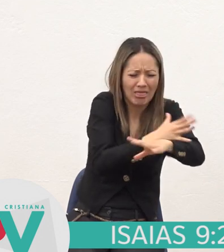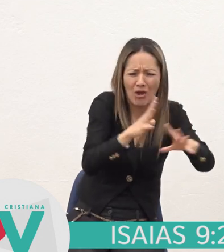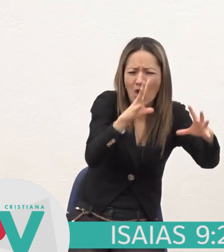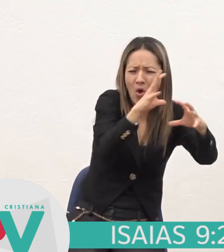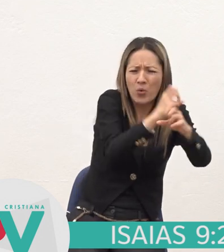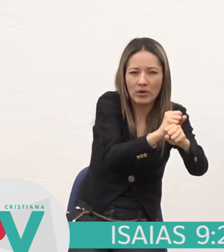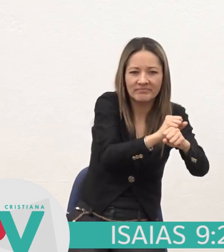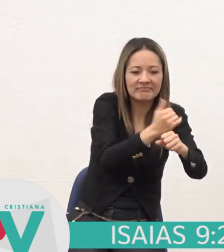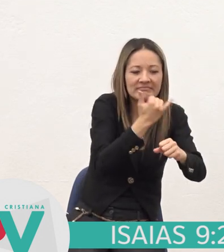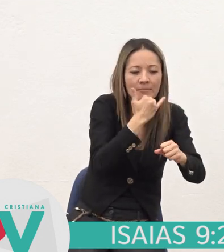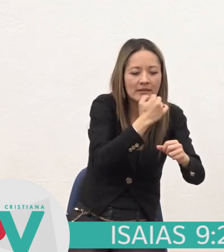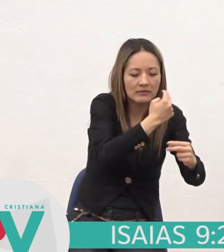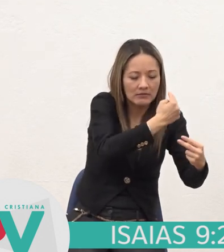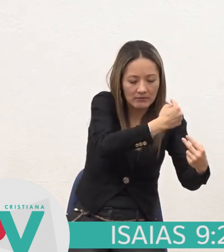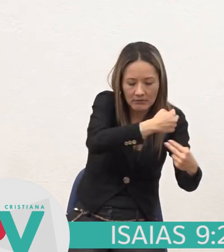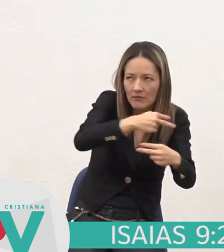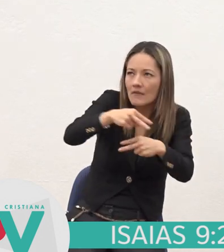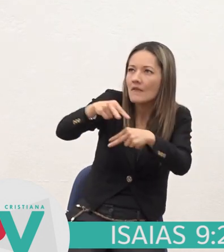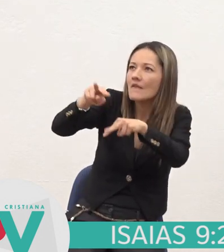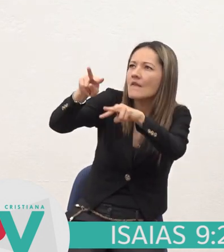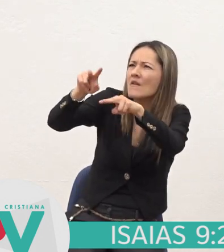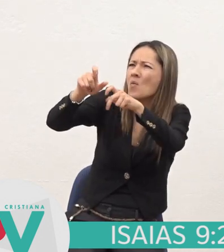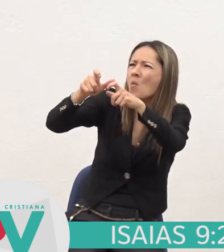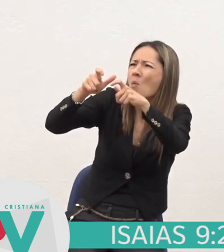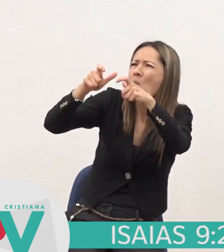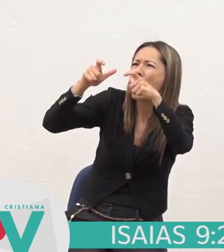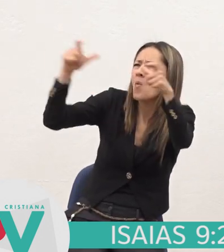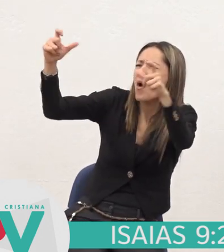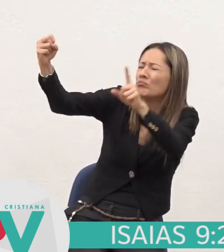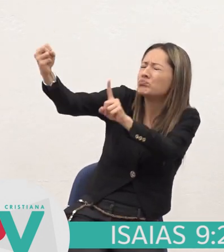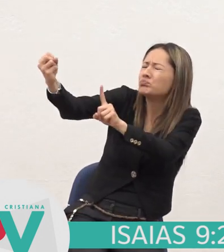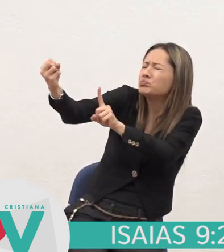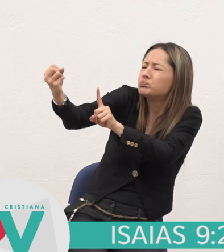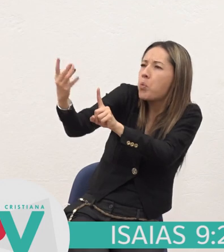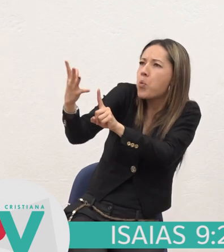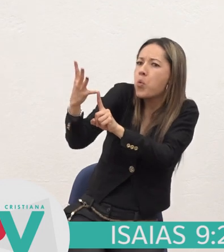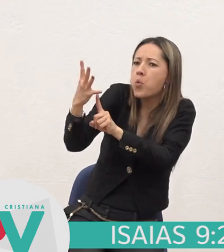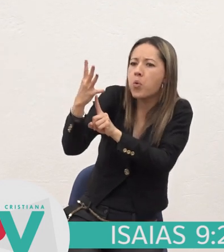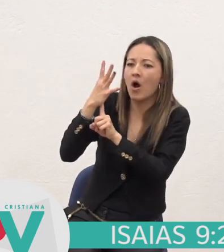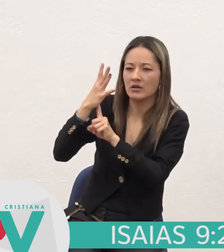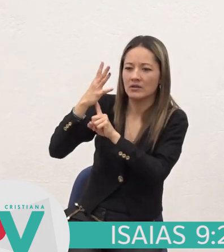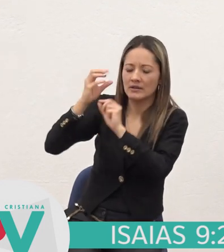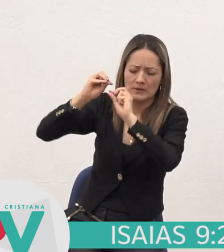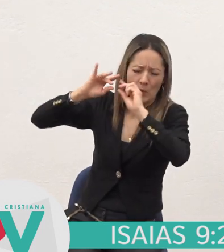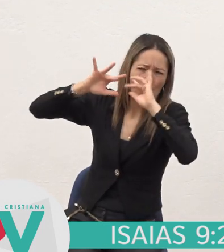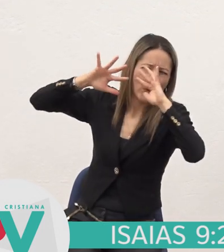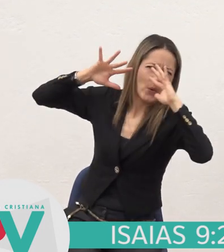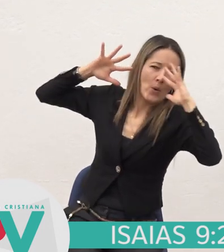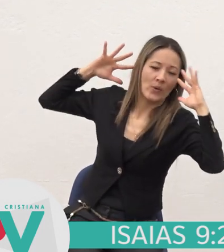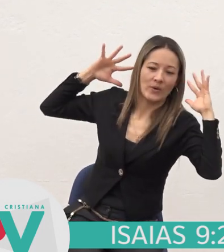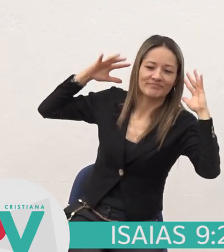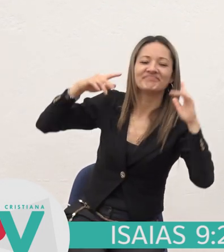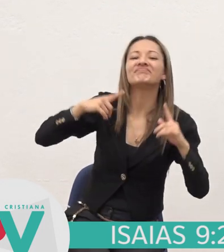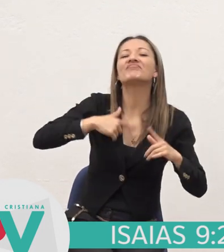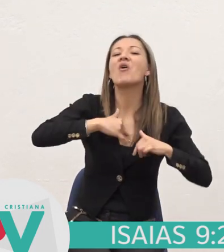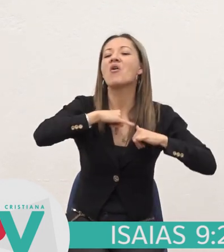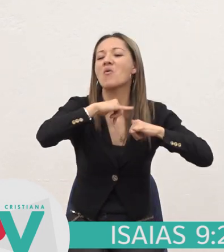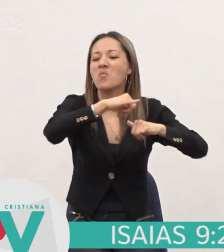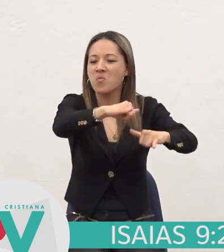moraban En tierra De sombra De muerte Luz Les resplandeció Sobre ellos Yo estaba En sombra De muerte